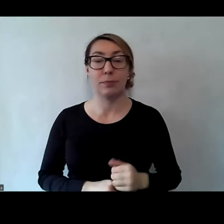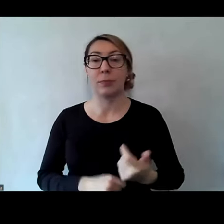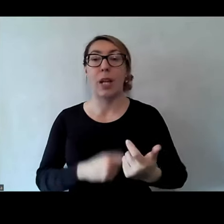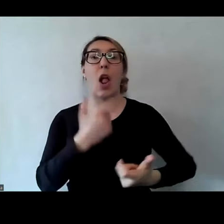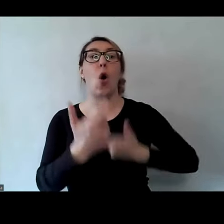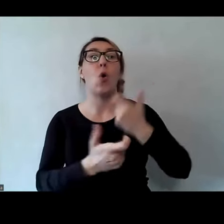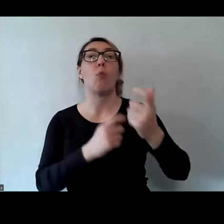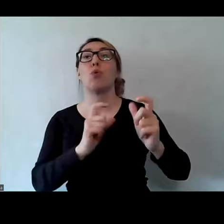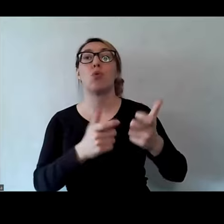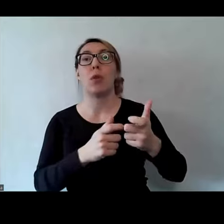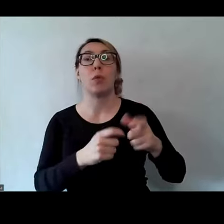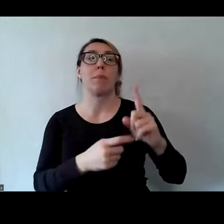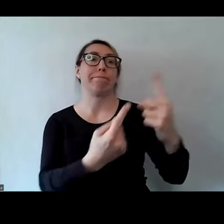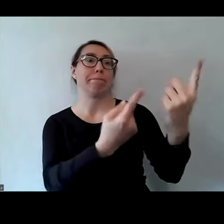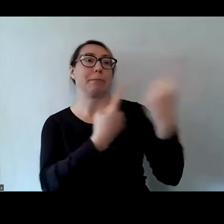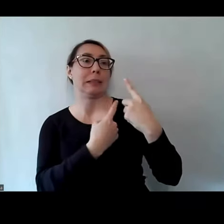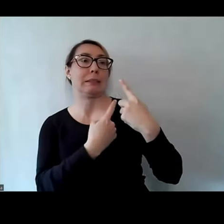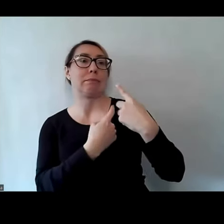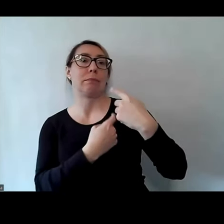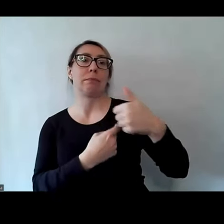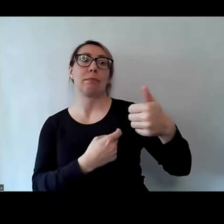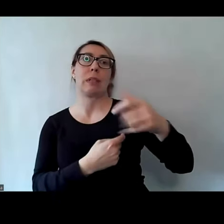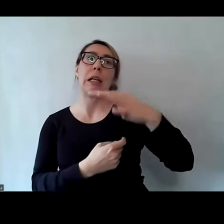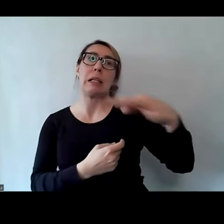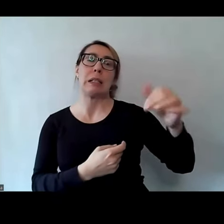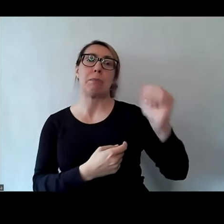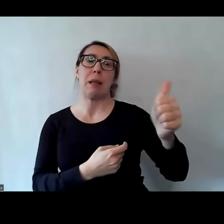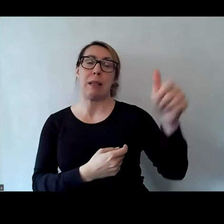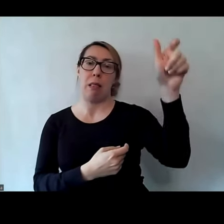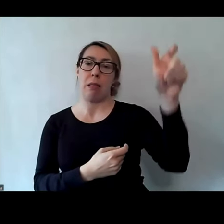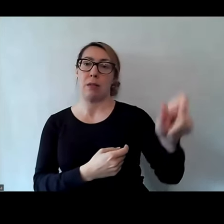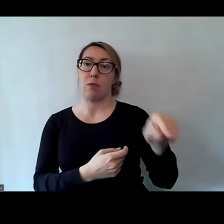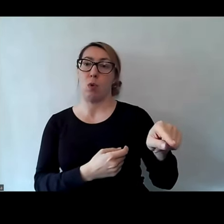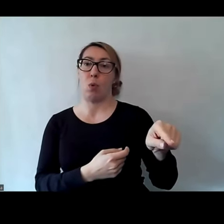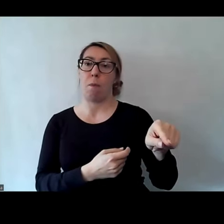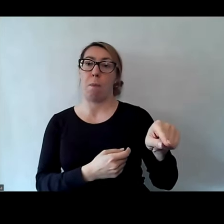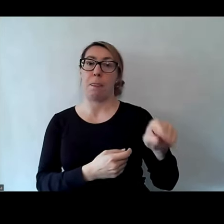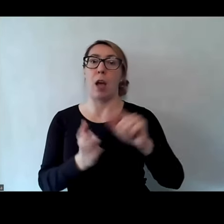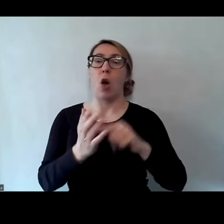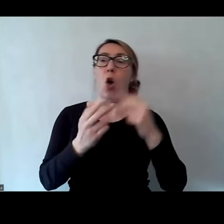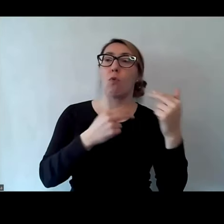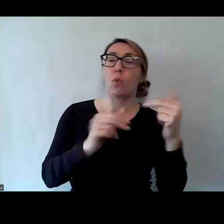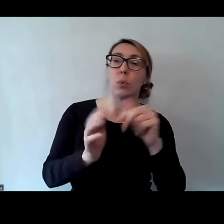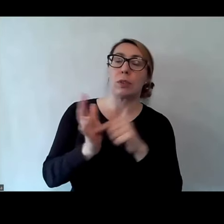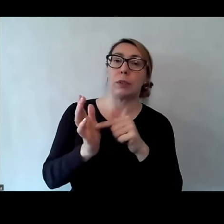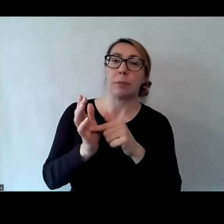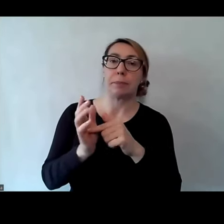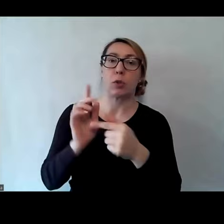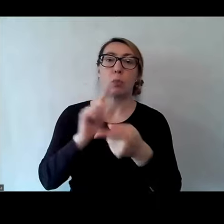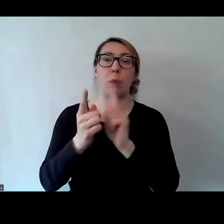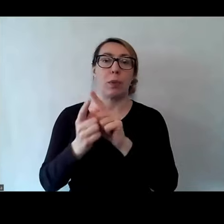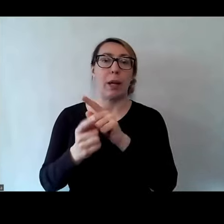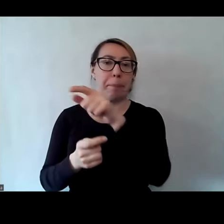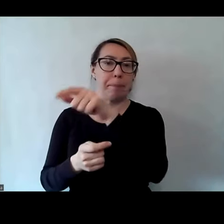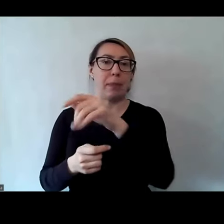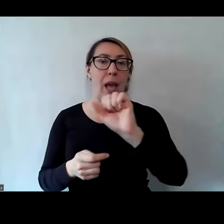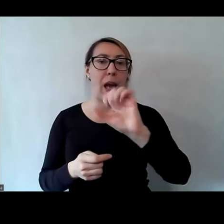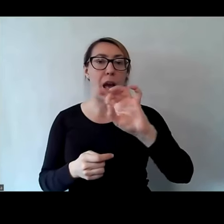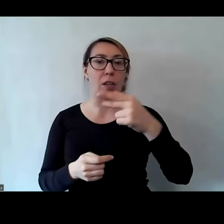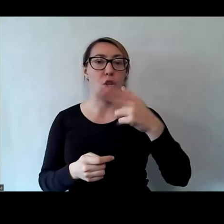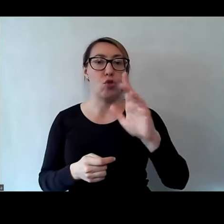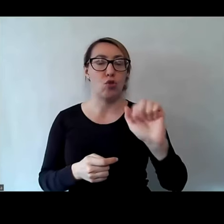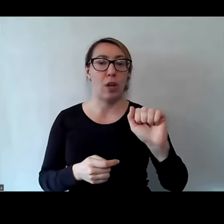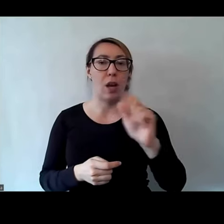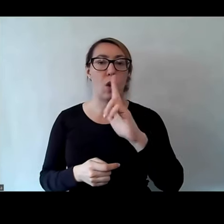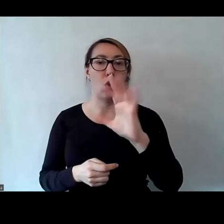powiedział specjalista. I ja wrócę na chwileczkę do spotkania właśnie z Agnieszką Kosowską, bo jestem na gorąco,